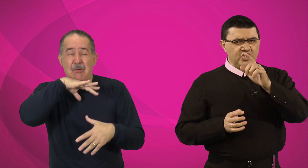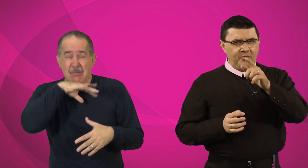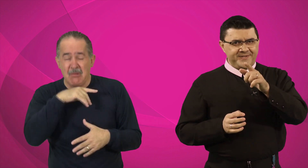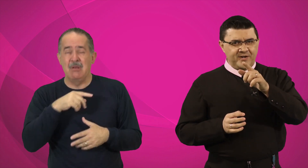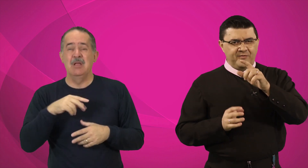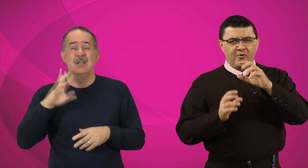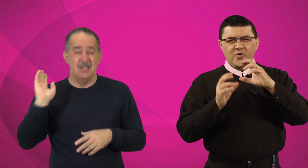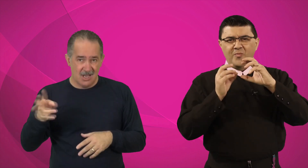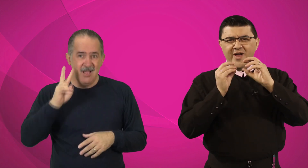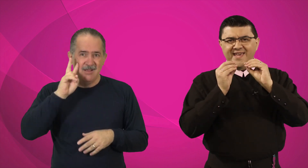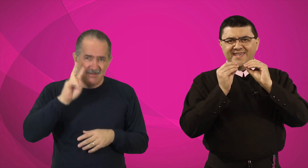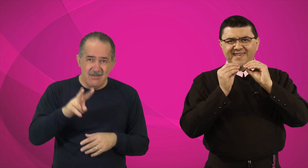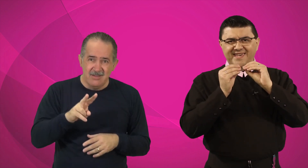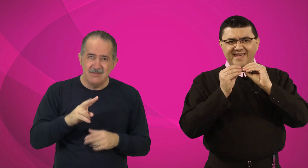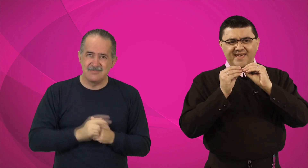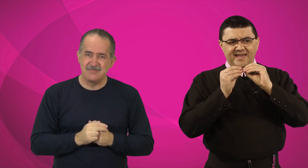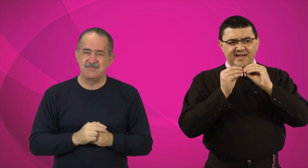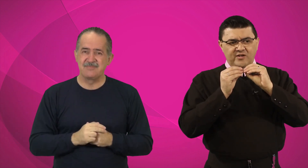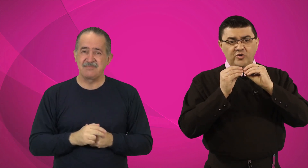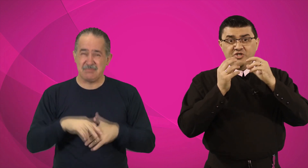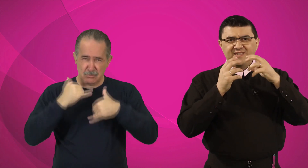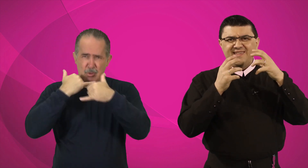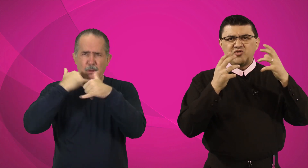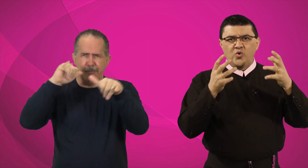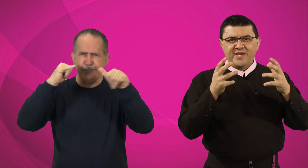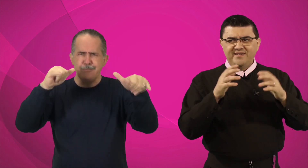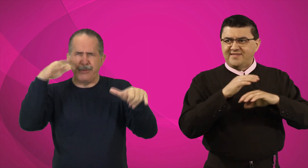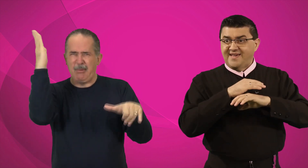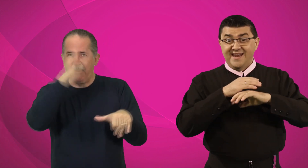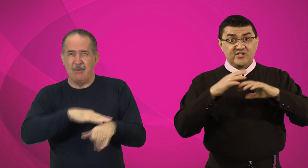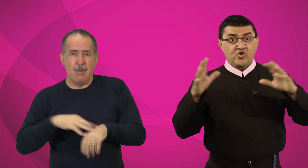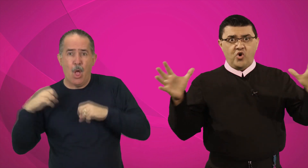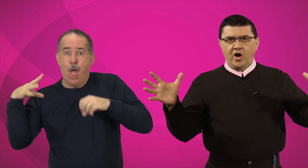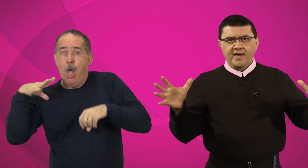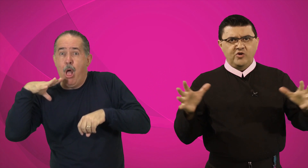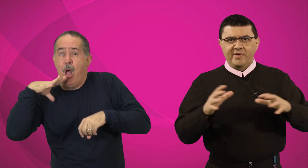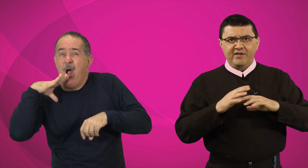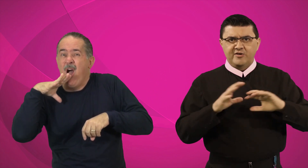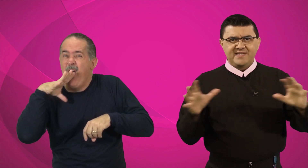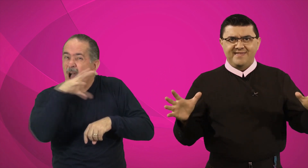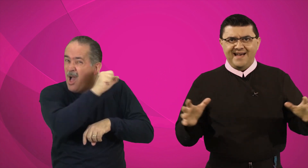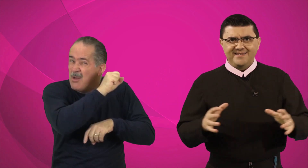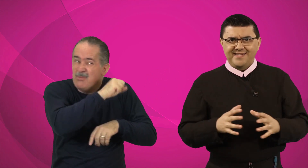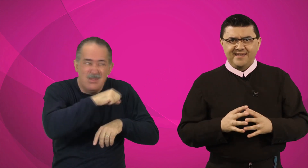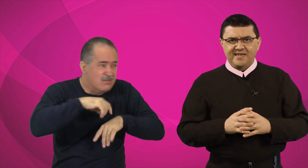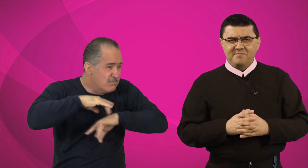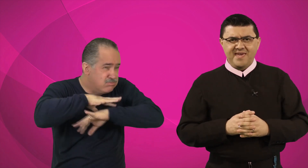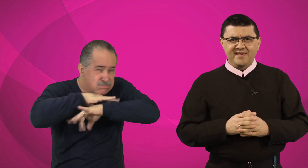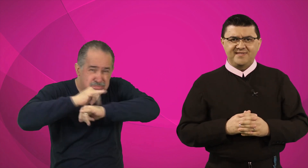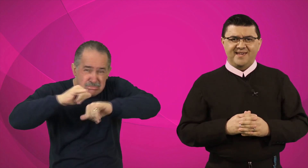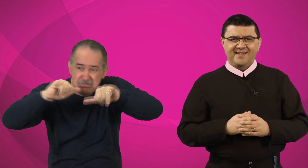já observou como é que notícias ruins, elas correm em uma velocidade imensa?